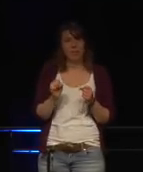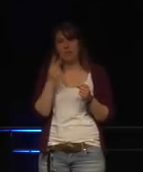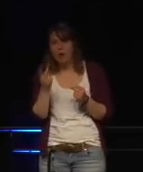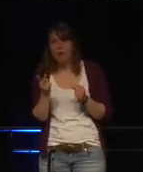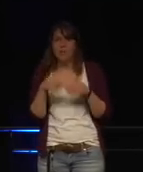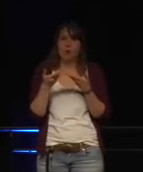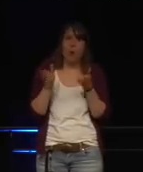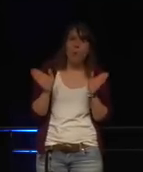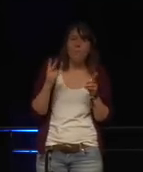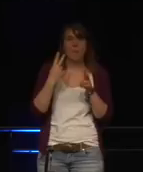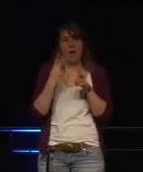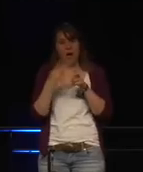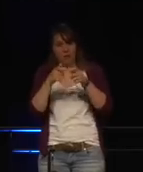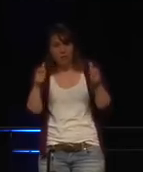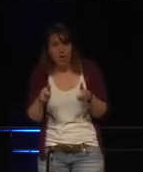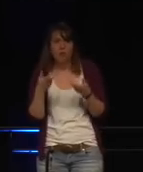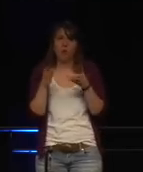offene Software unterstützen.